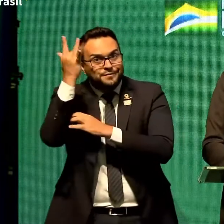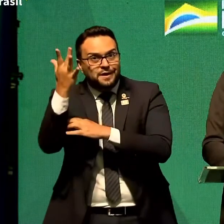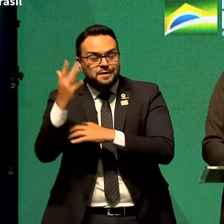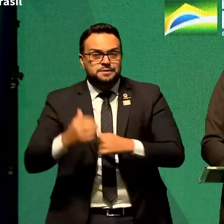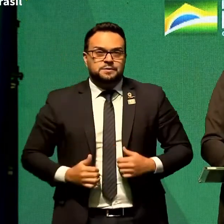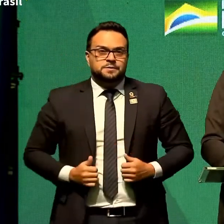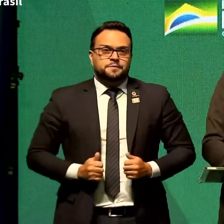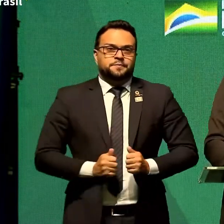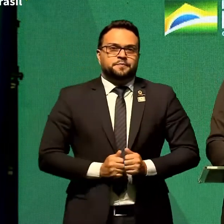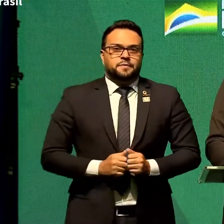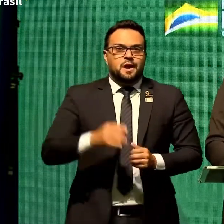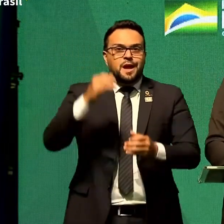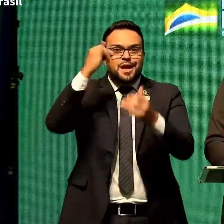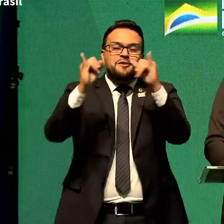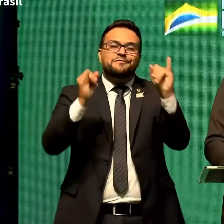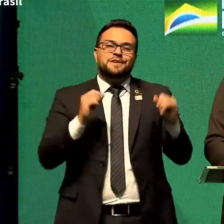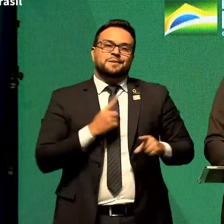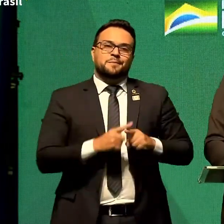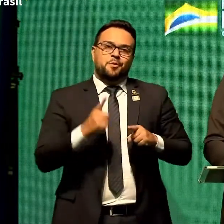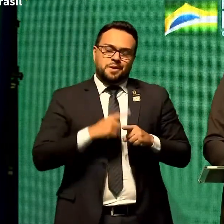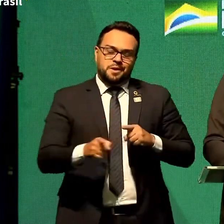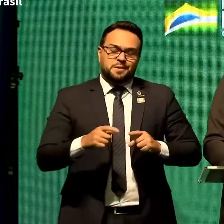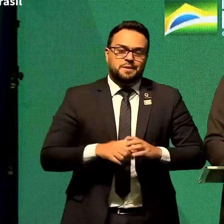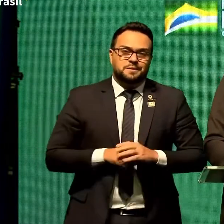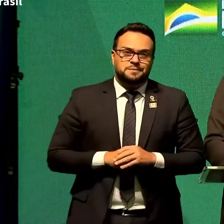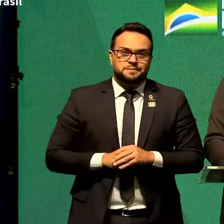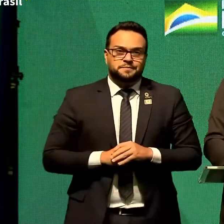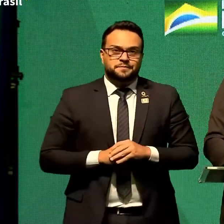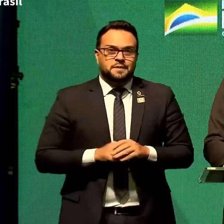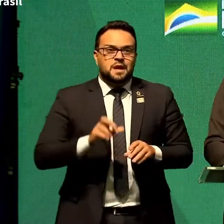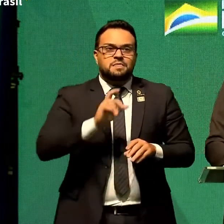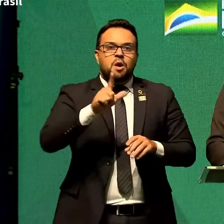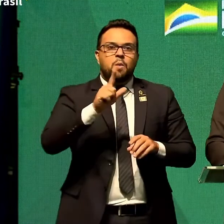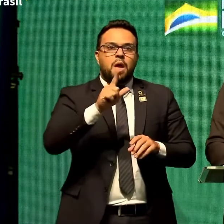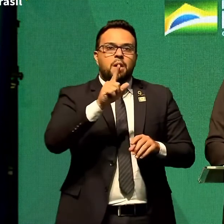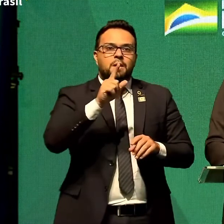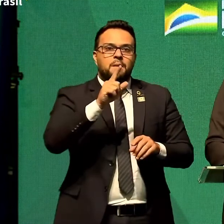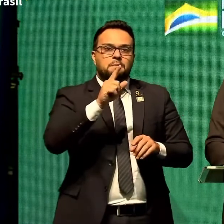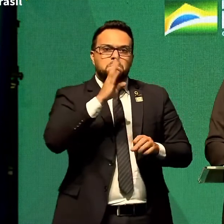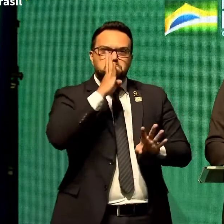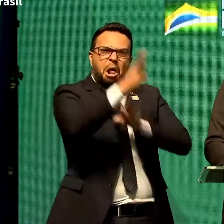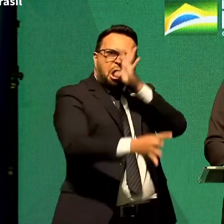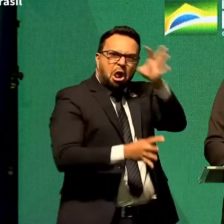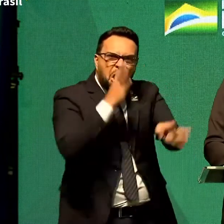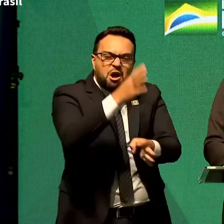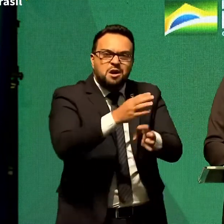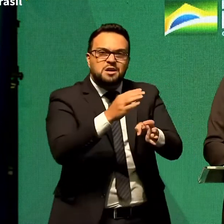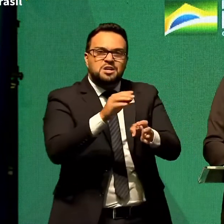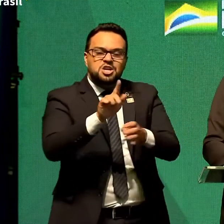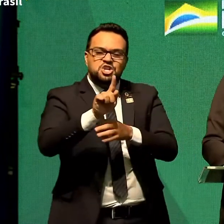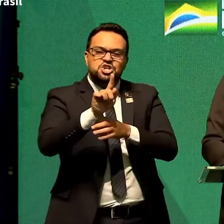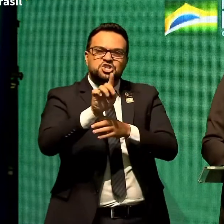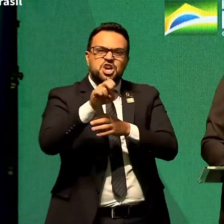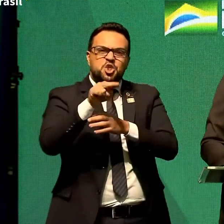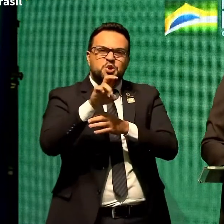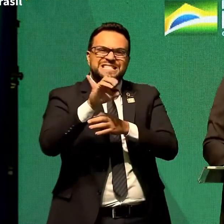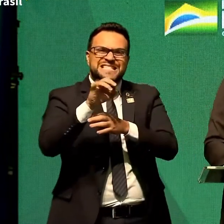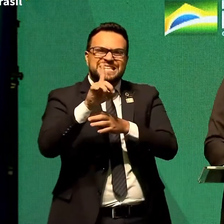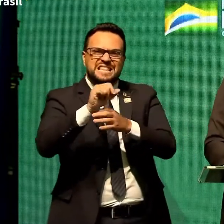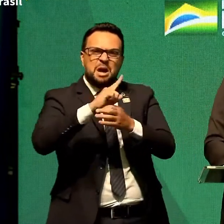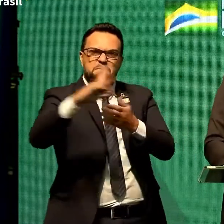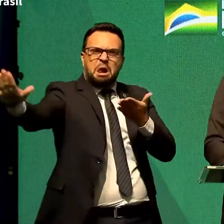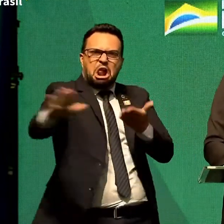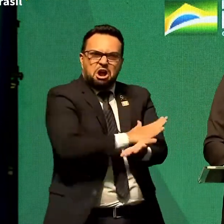Se evita problemas, não é acusado de genocida, não sofre ataques